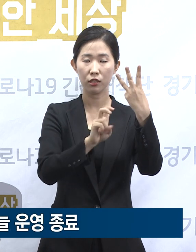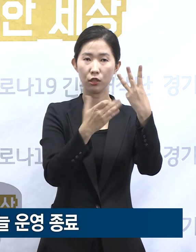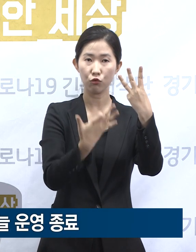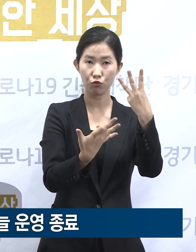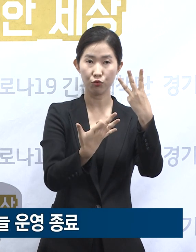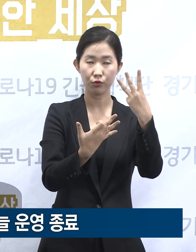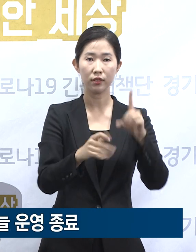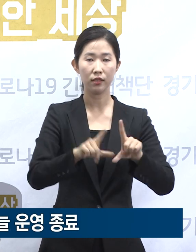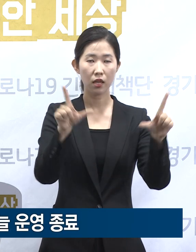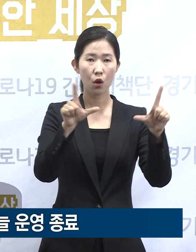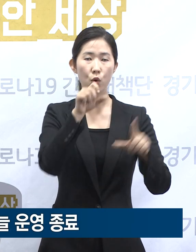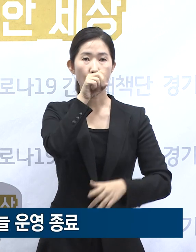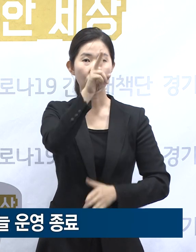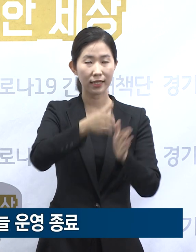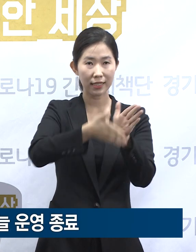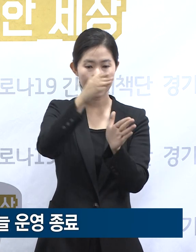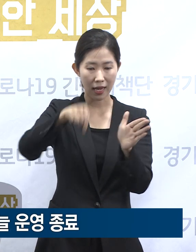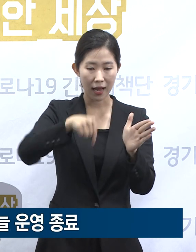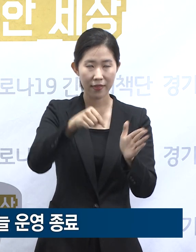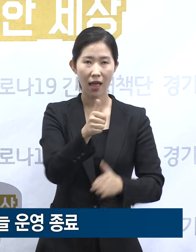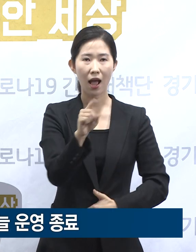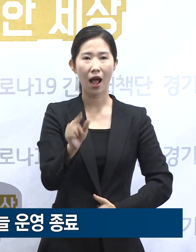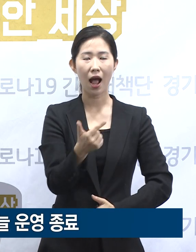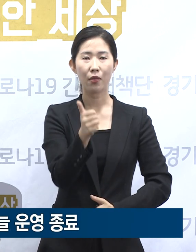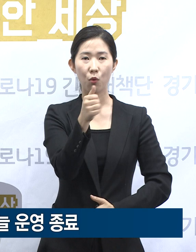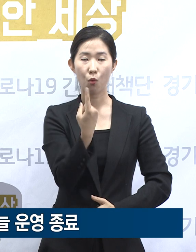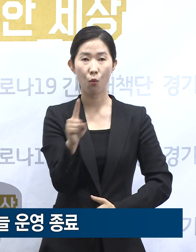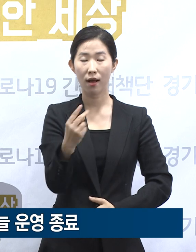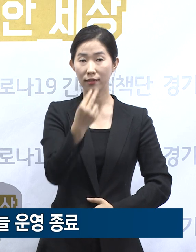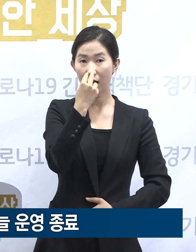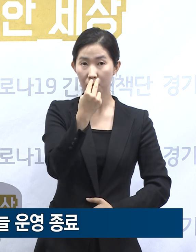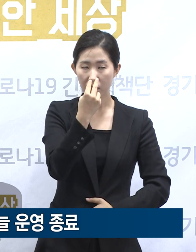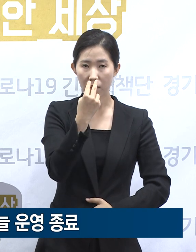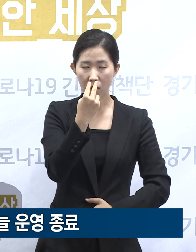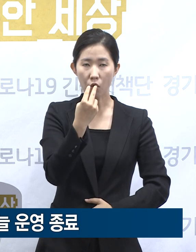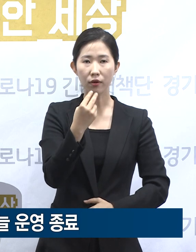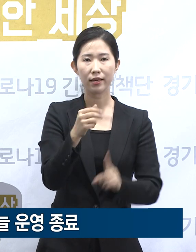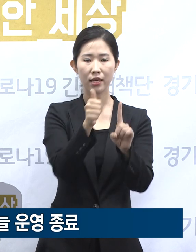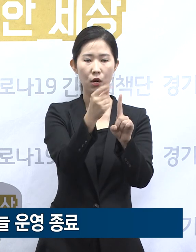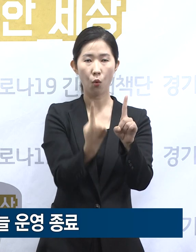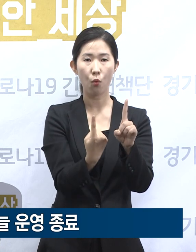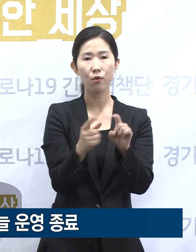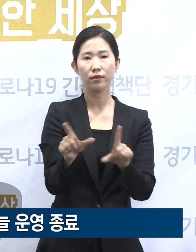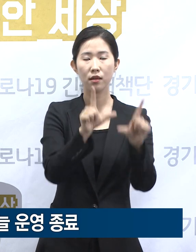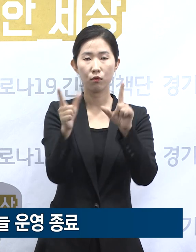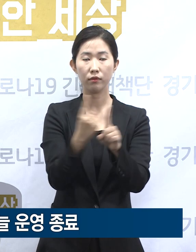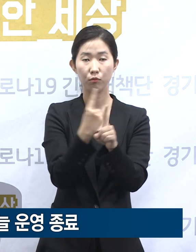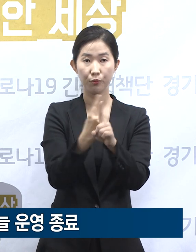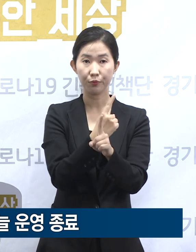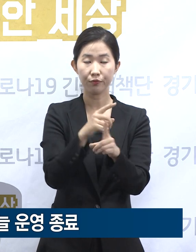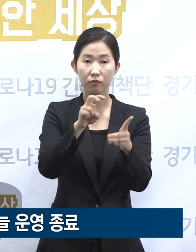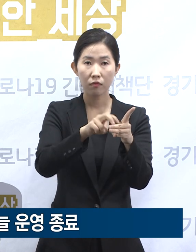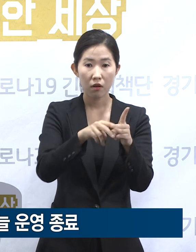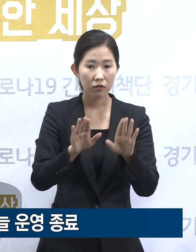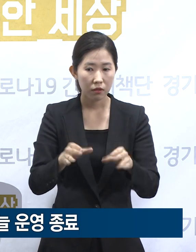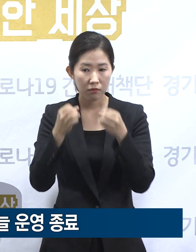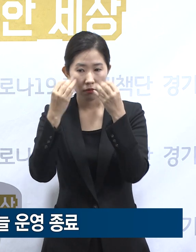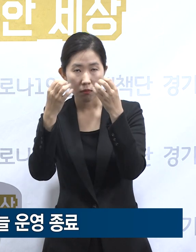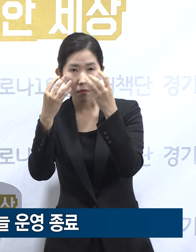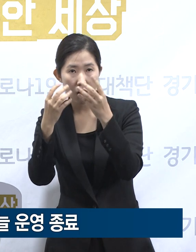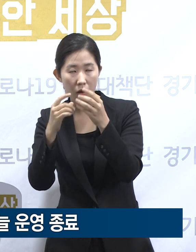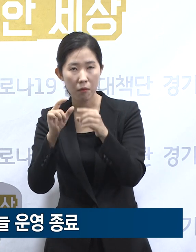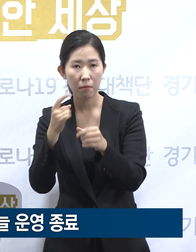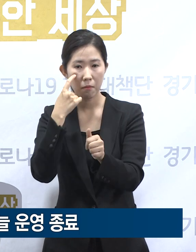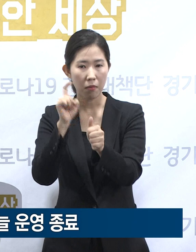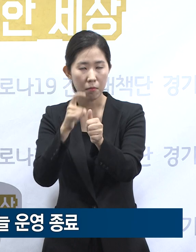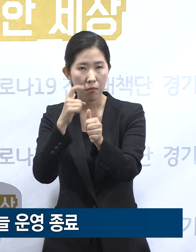하나생명 라이프파크의 운영을 시작한 경기도 제1호 생활치료센터가 신규 확진자 수 감소 추세에 따라 오늘부터 운영을